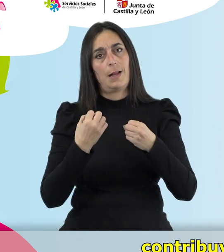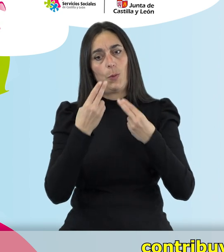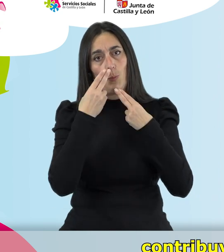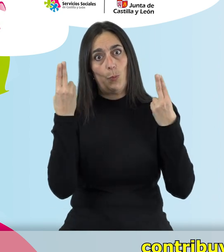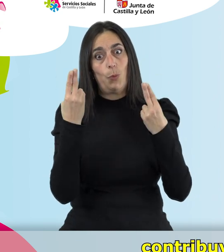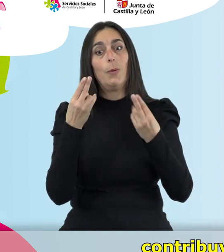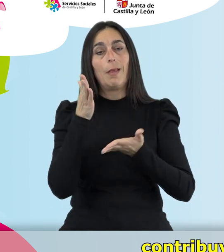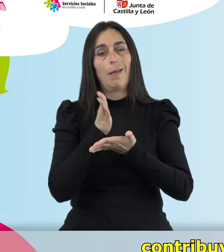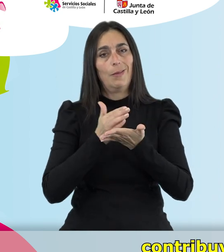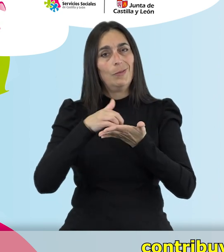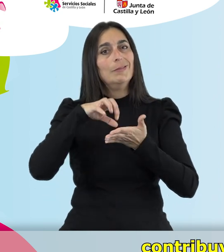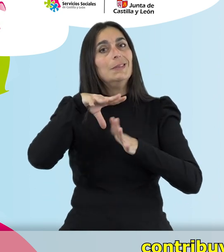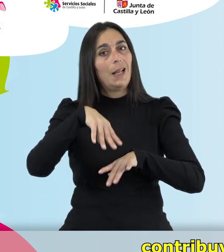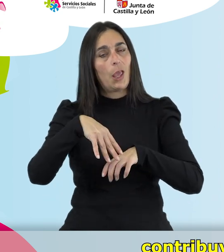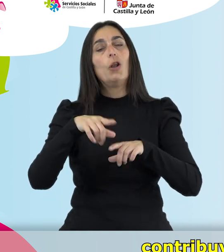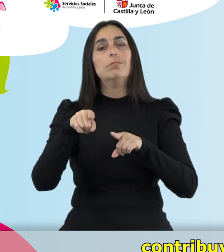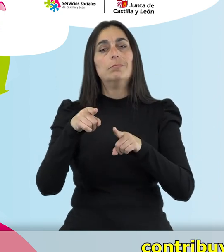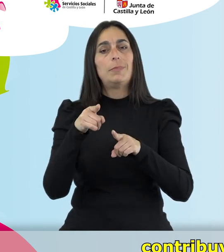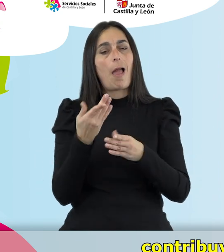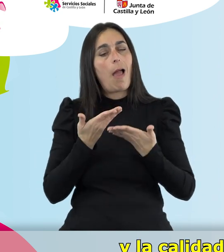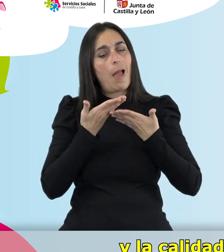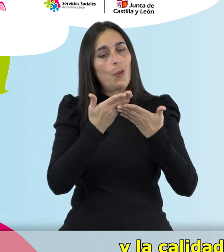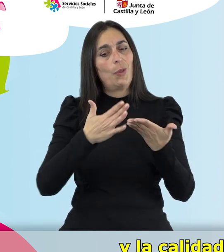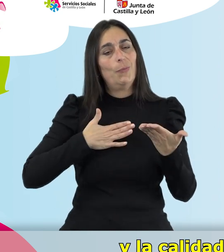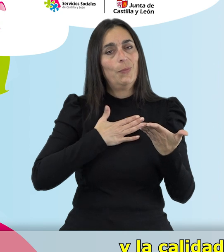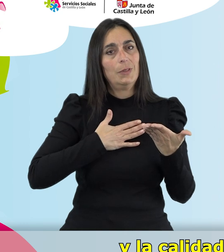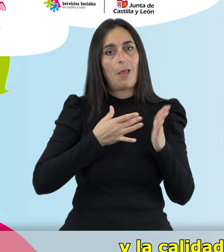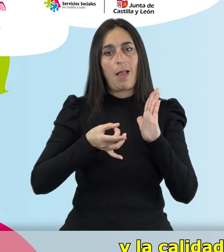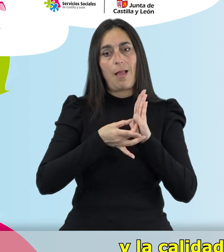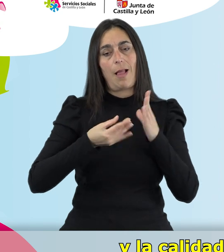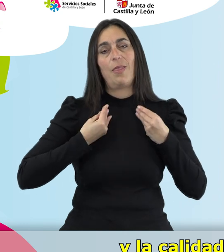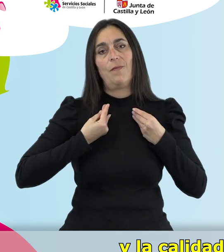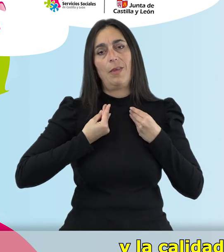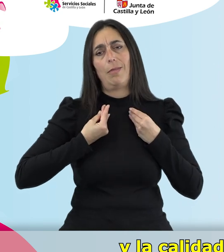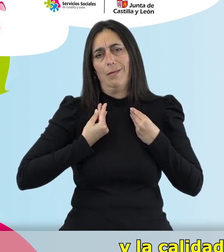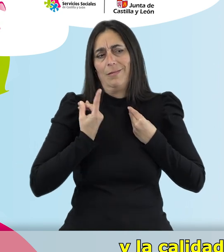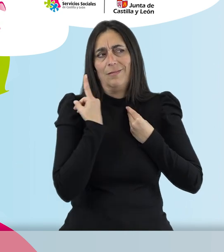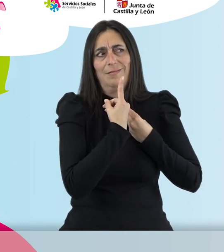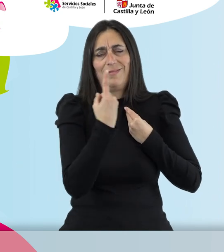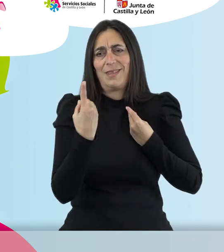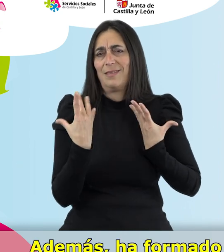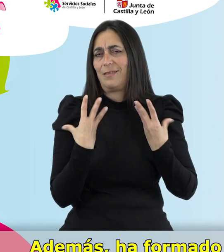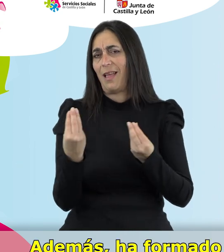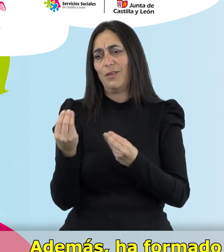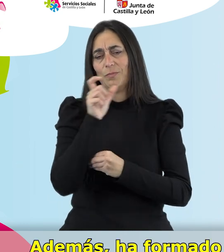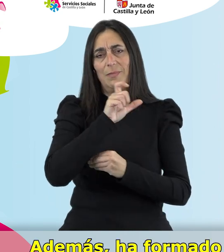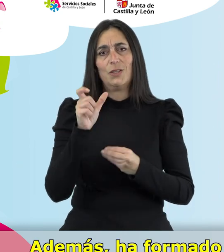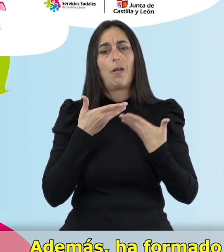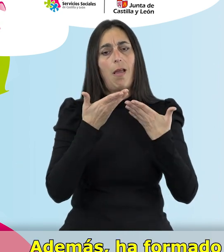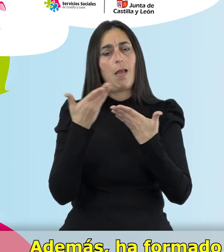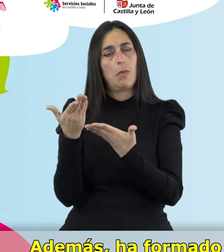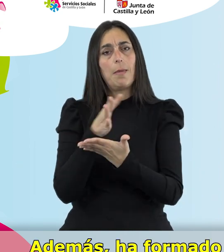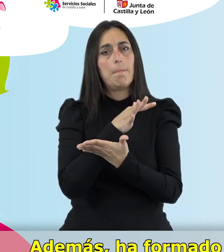esta comunidad contribuyendo a la mejora del bienestar y la calidad de vida de tantos de nosotros. Además,